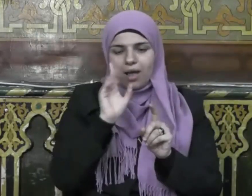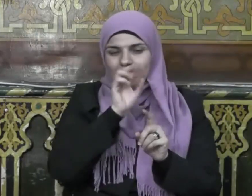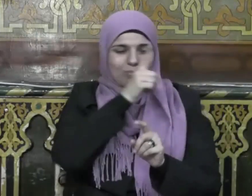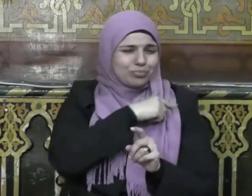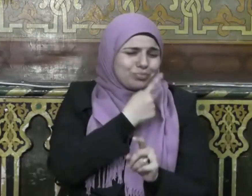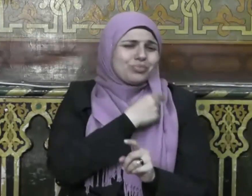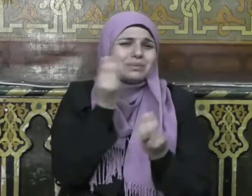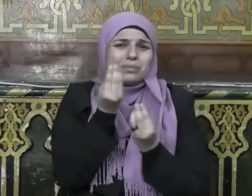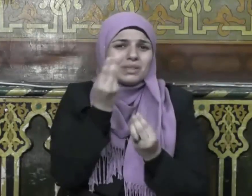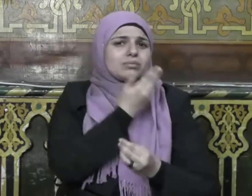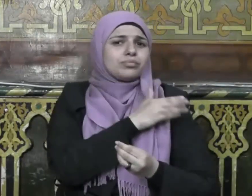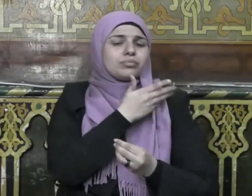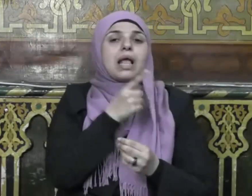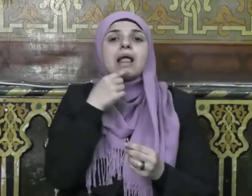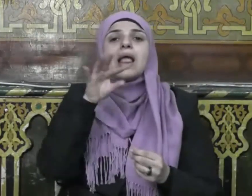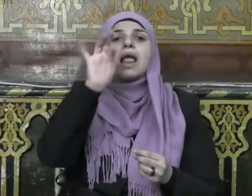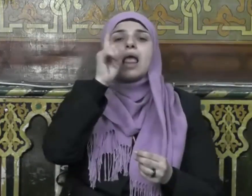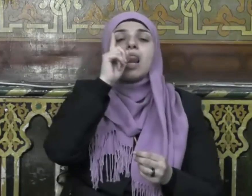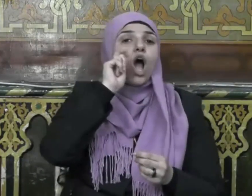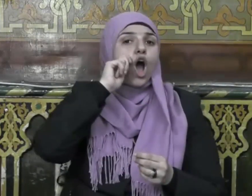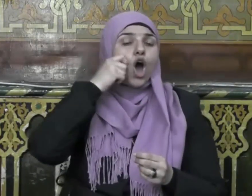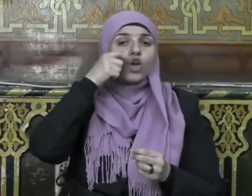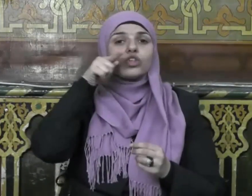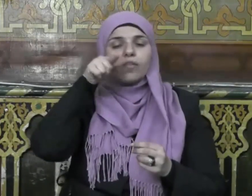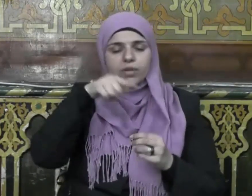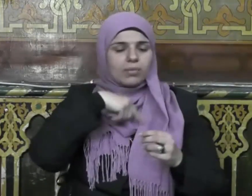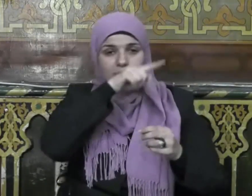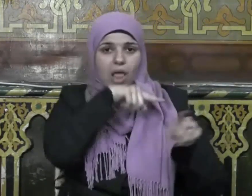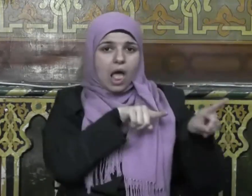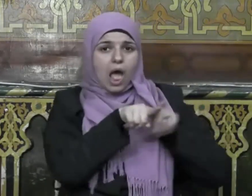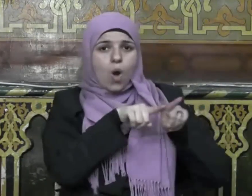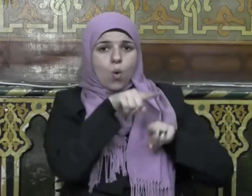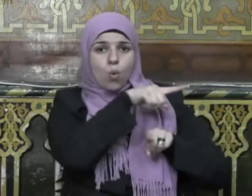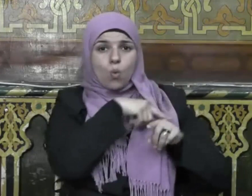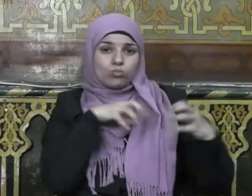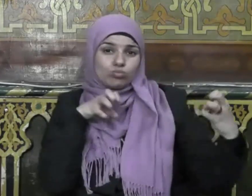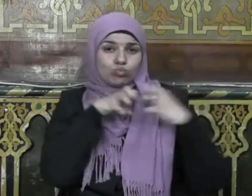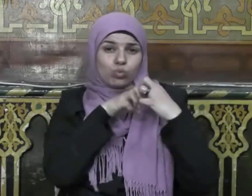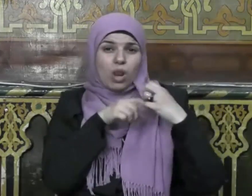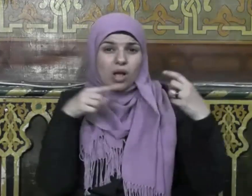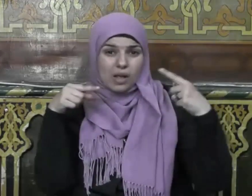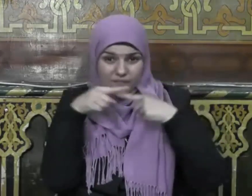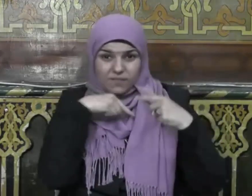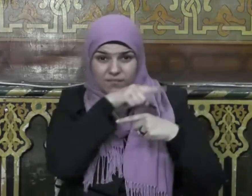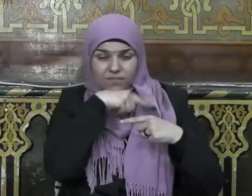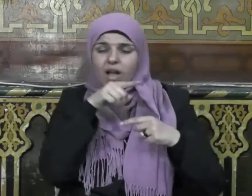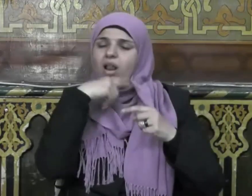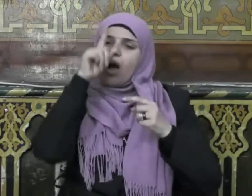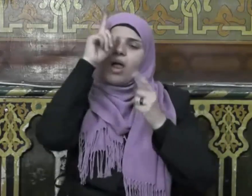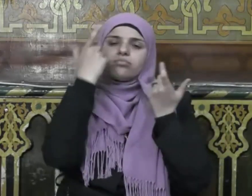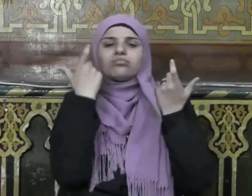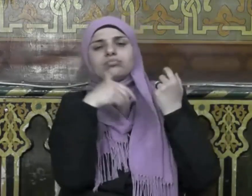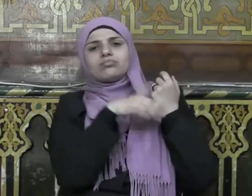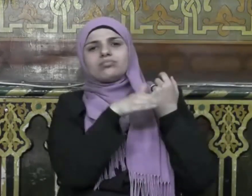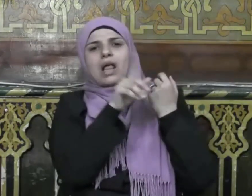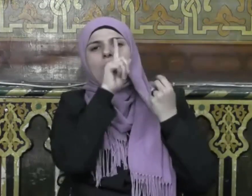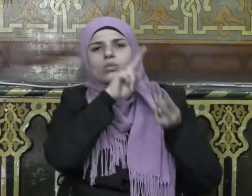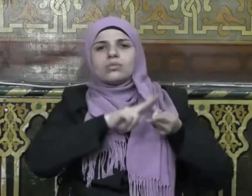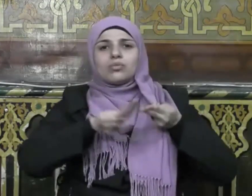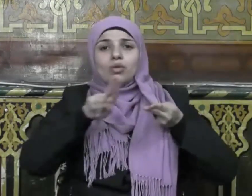إلا رجل كانت بينه وبين أخيه شحناء فيقال أنظروا هذين حتى